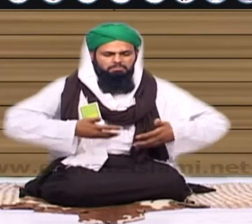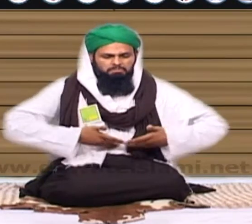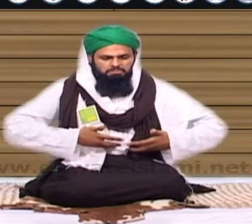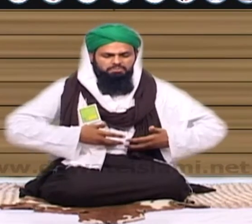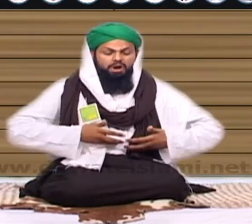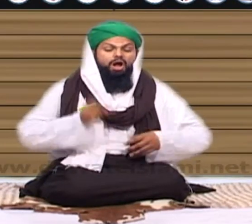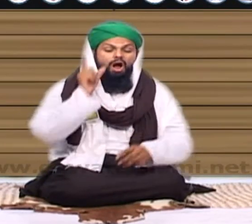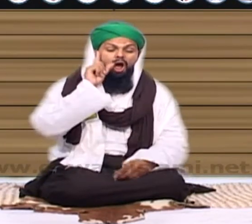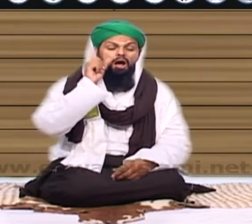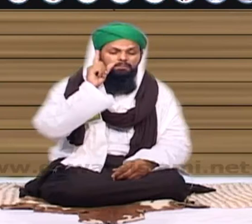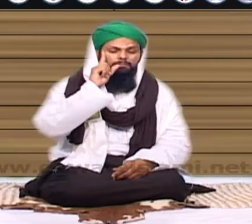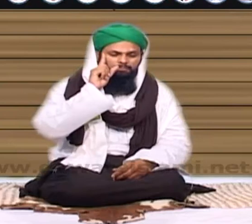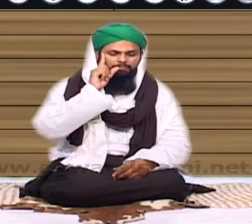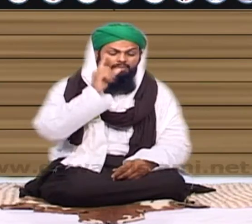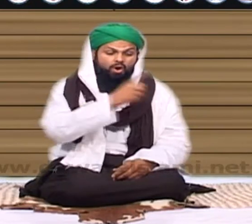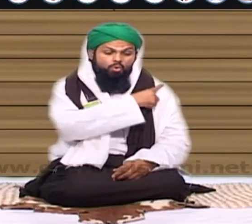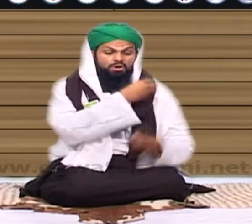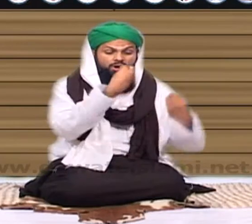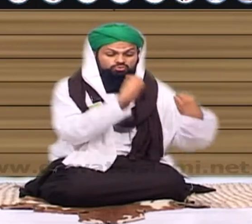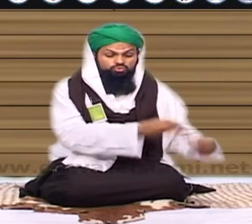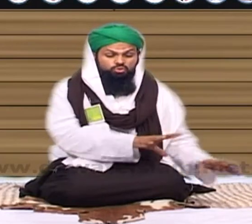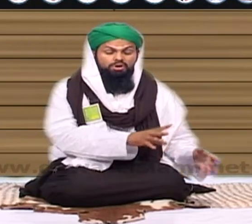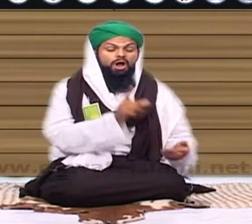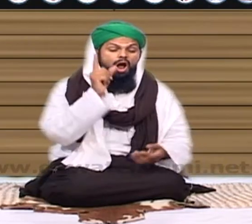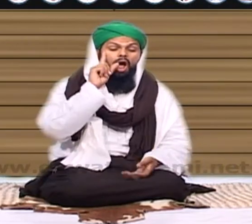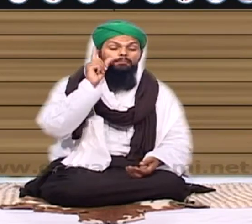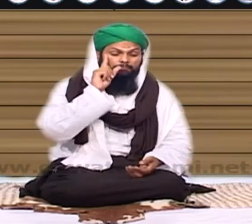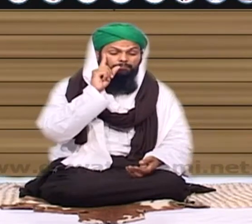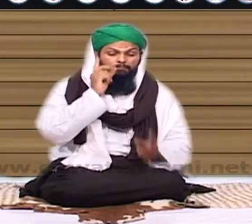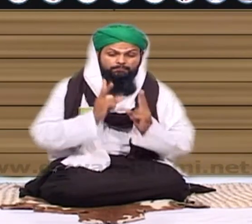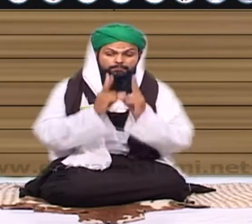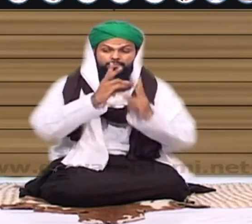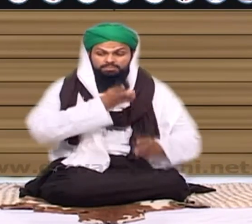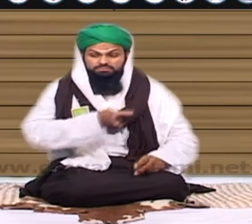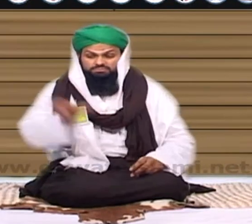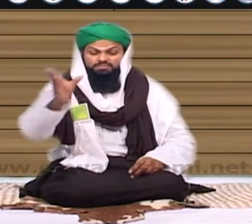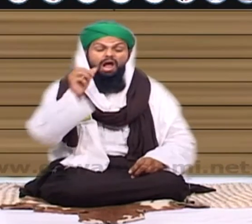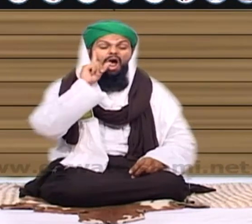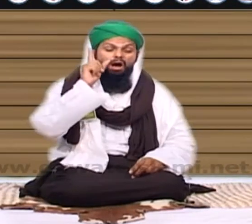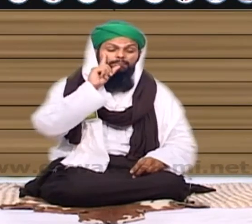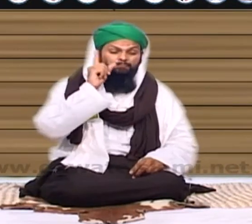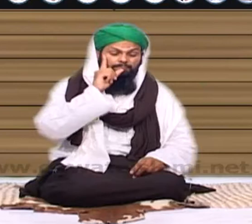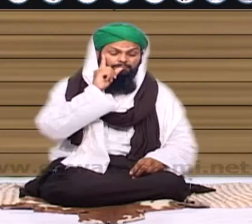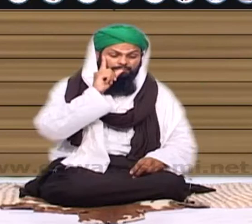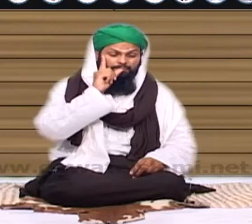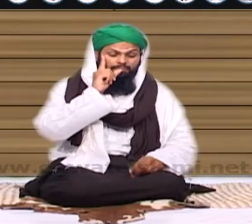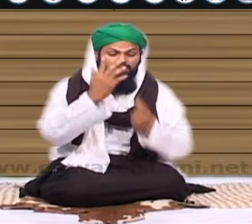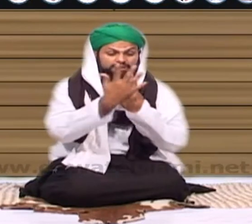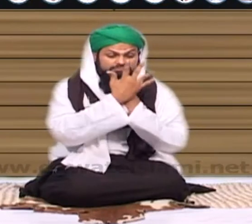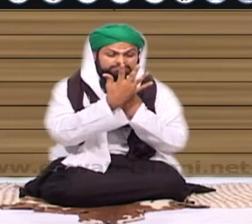ان کھیل تماشوں میں رہیں گے کب تک ہم گناہوں میں پڑے رہیں گے کب تک ہم مسجدوں کی نہیں آئیں گے کب تک